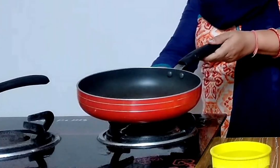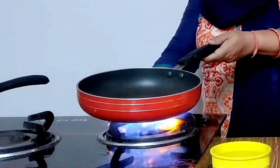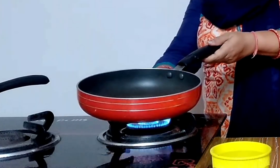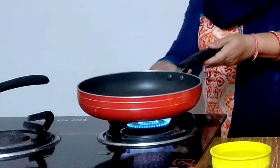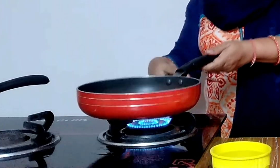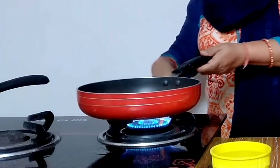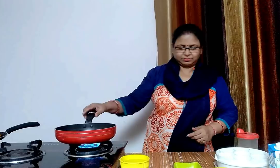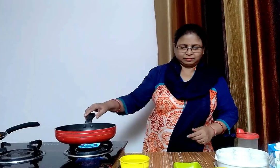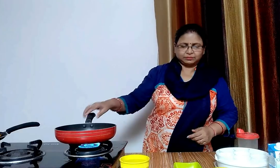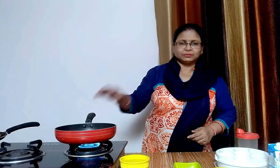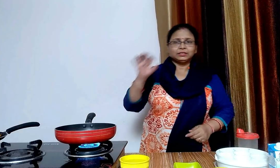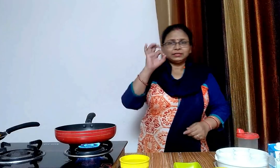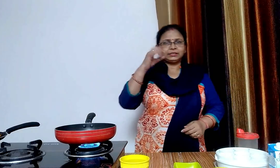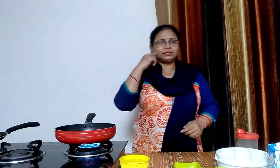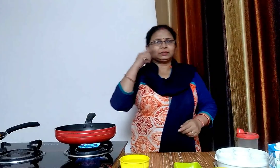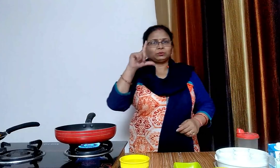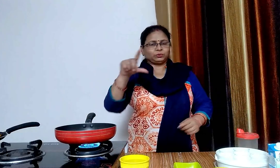अब इसमें दो चम्मस तेल डालेंगे